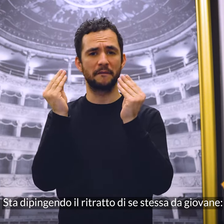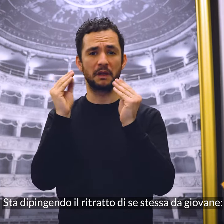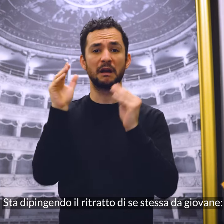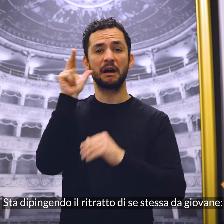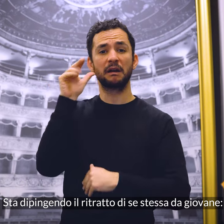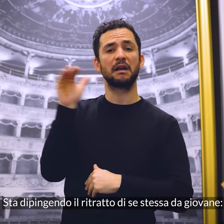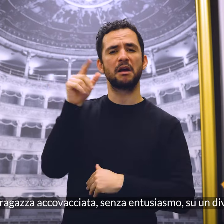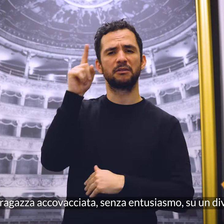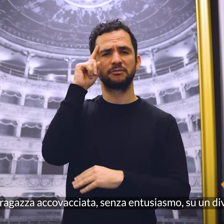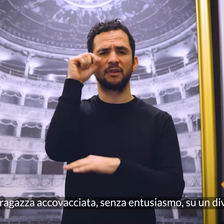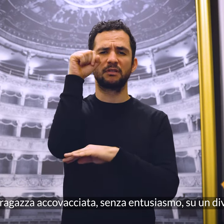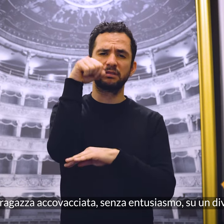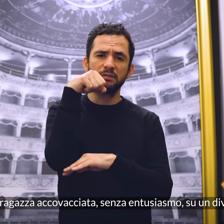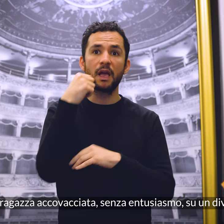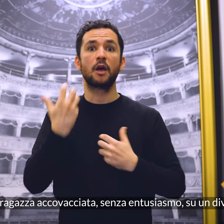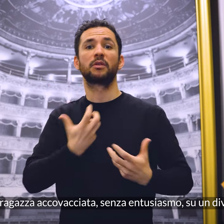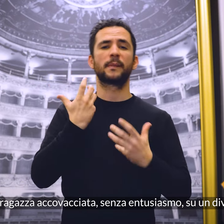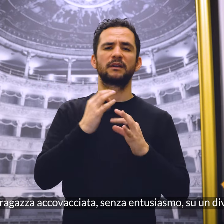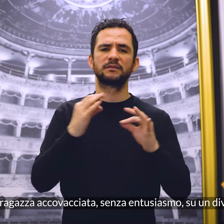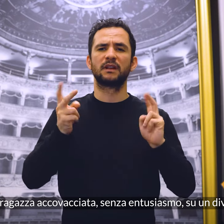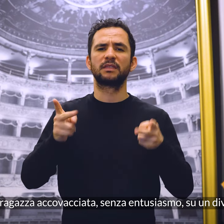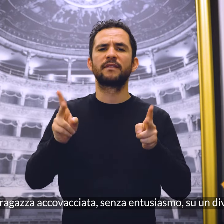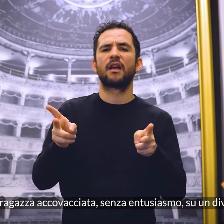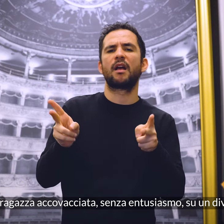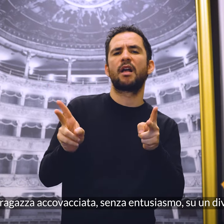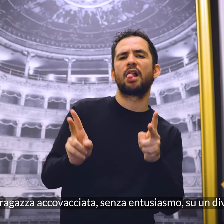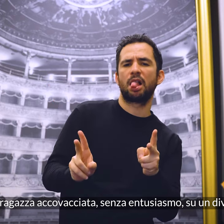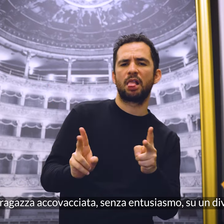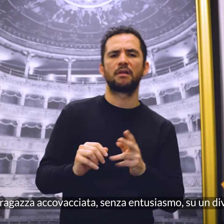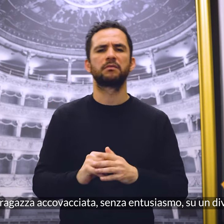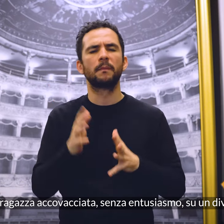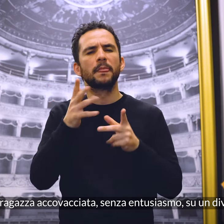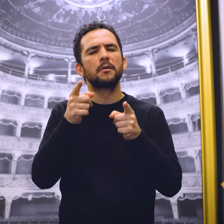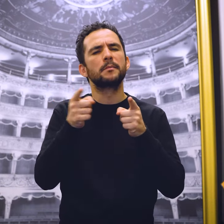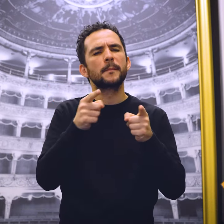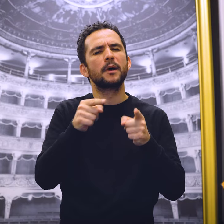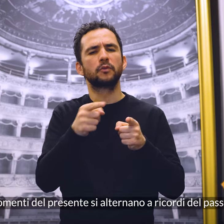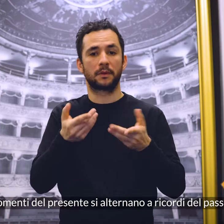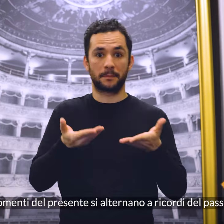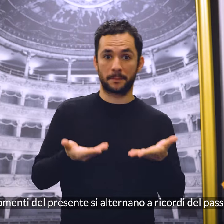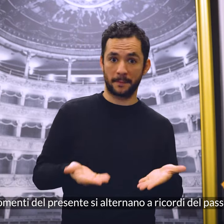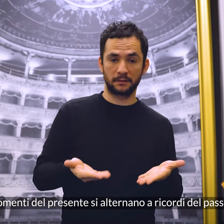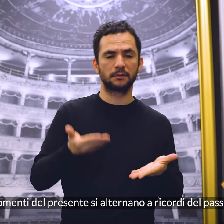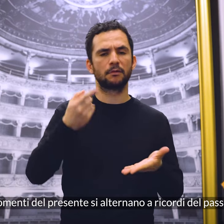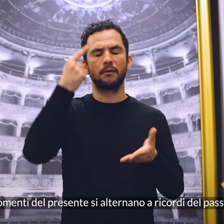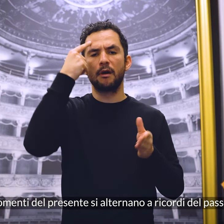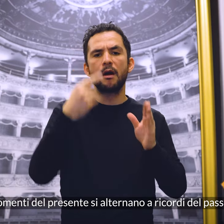giovane, una ragazza accovacciata, senza entusiasmo, su un divano. Momenti del presente si